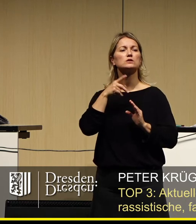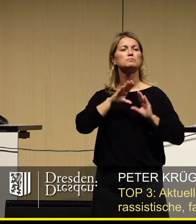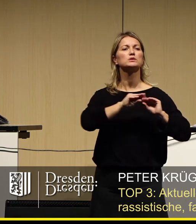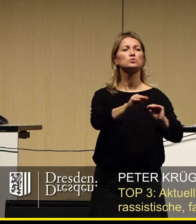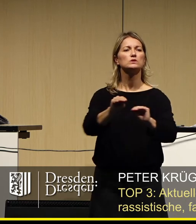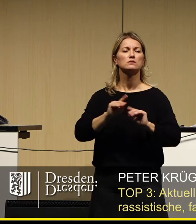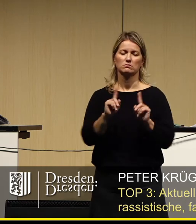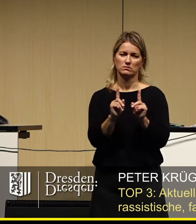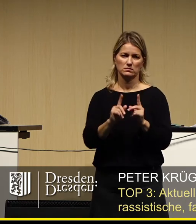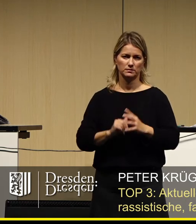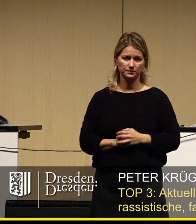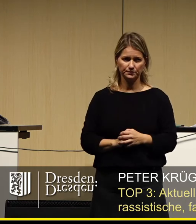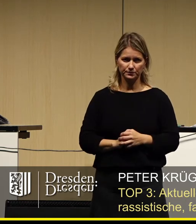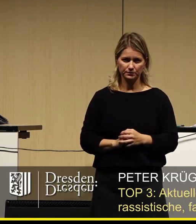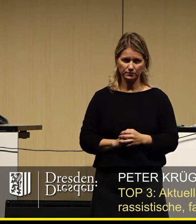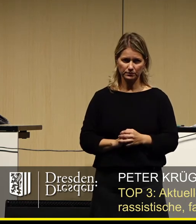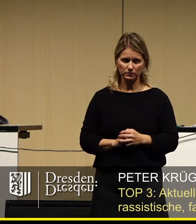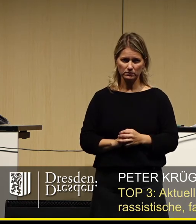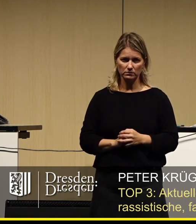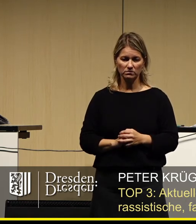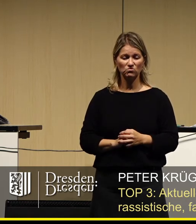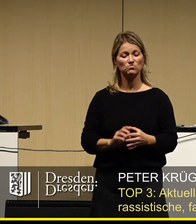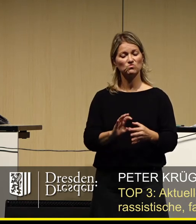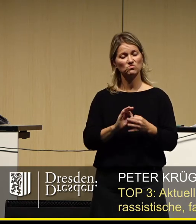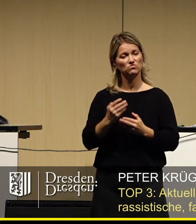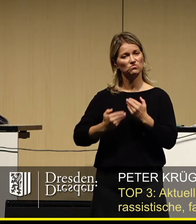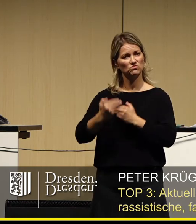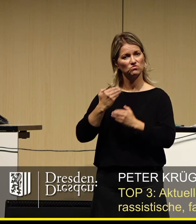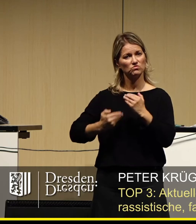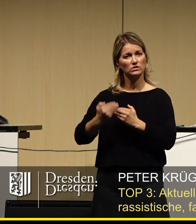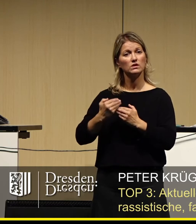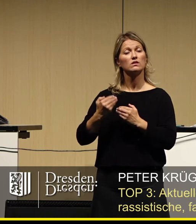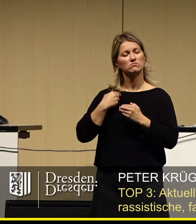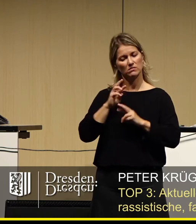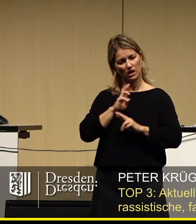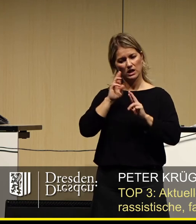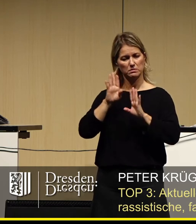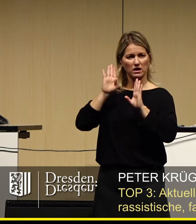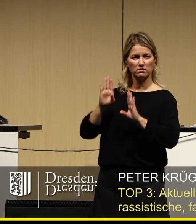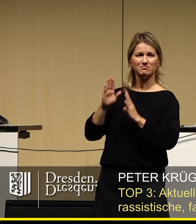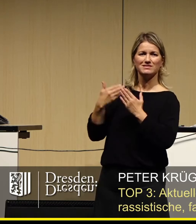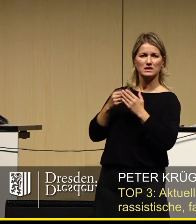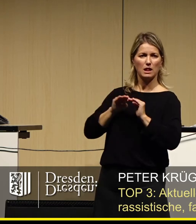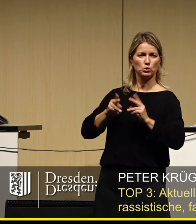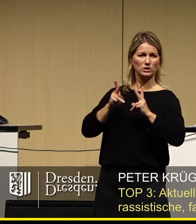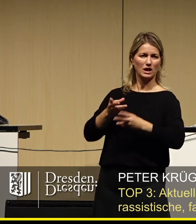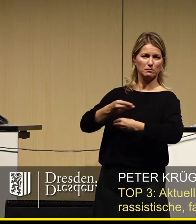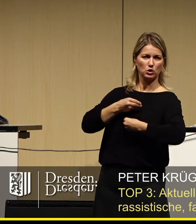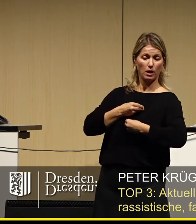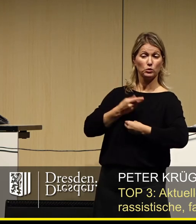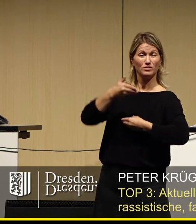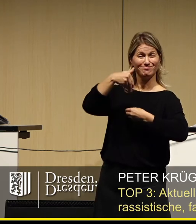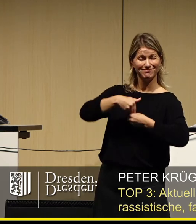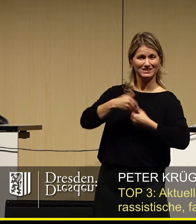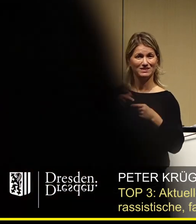führen. Nicht nur aus Respekt vor der historischen Dimension dieser Grundrechte, sondern gerade aus ihrer Bedeutung